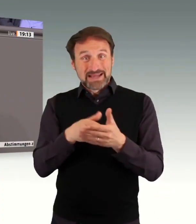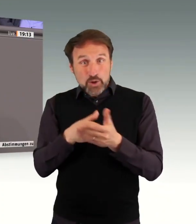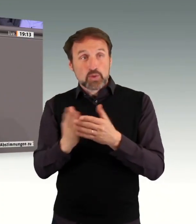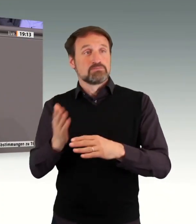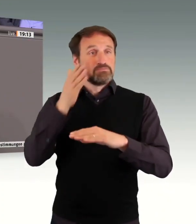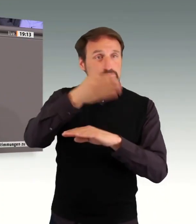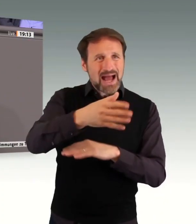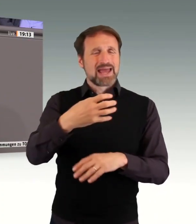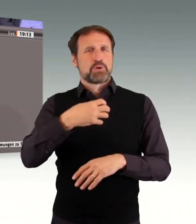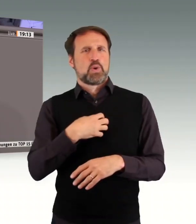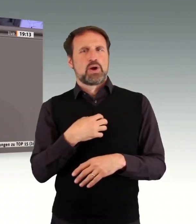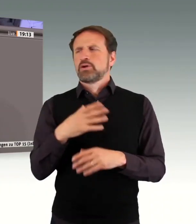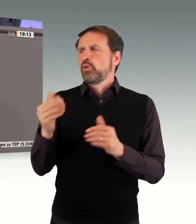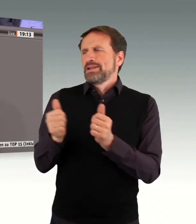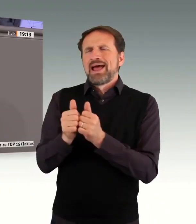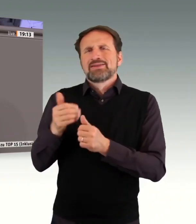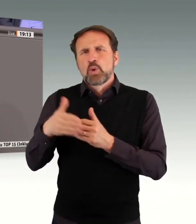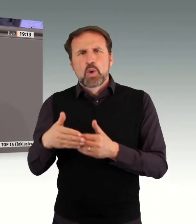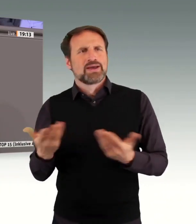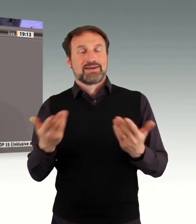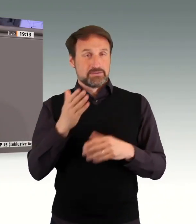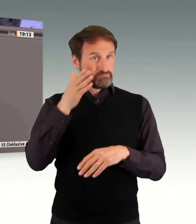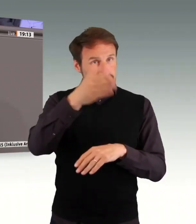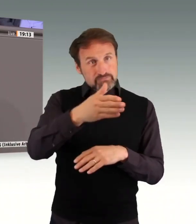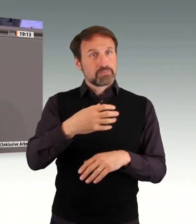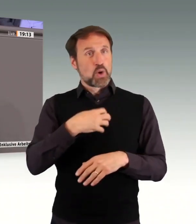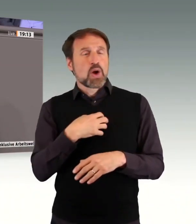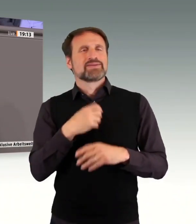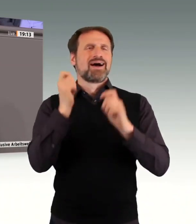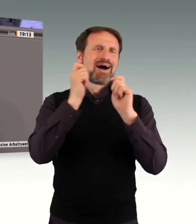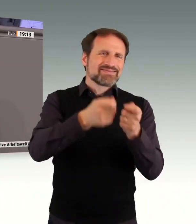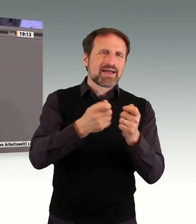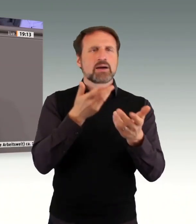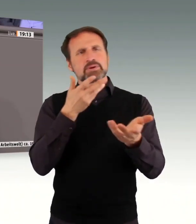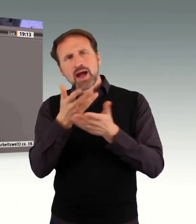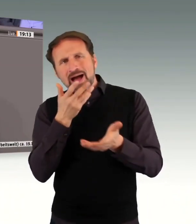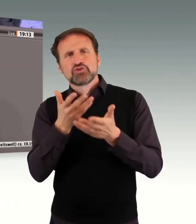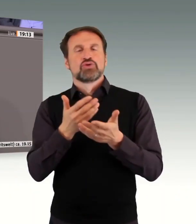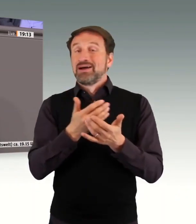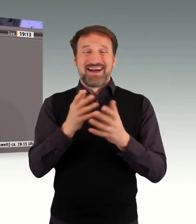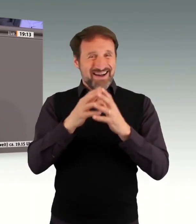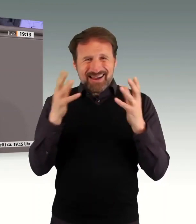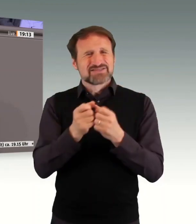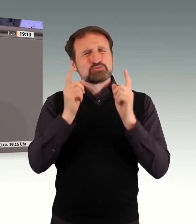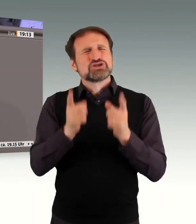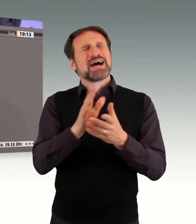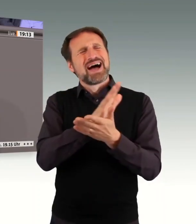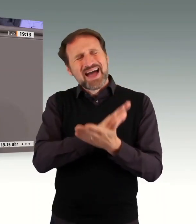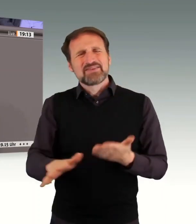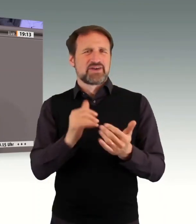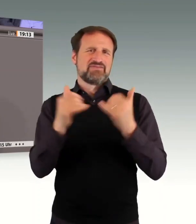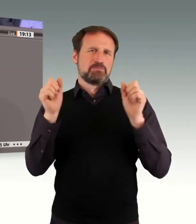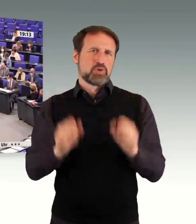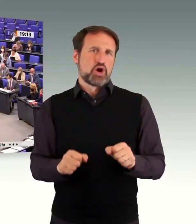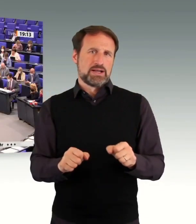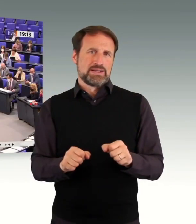die Beratung und die Antragstellung es so einfach wie möglich gemacht bekommen, wie es eben nur geht. Ich weiß, ich bin